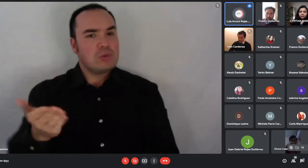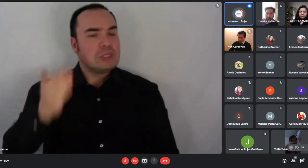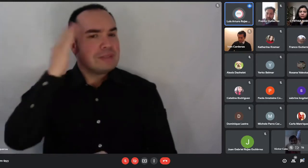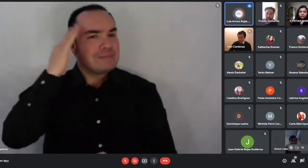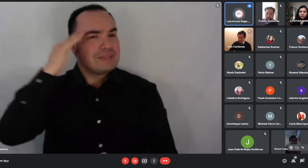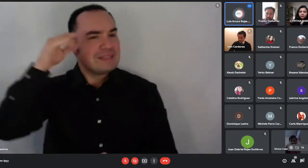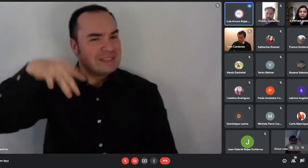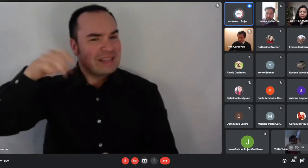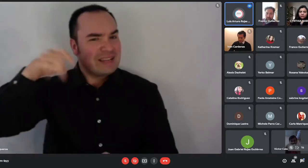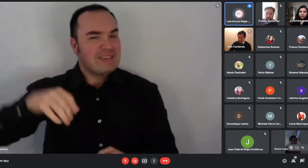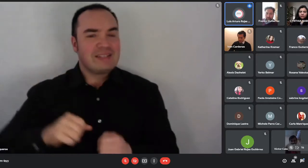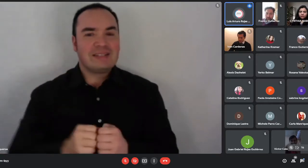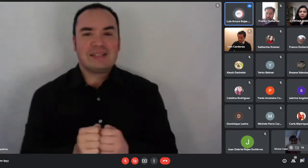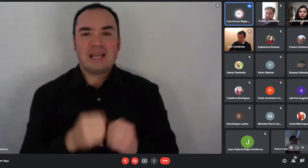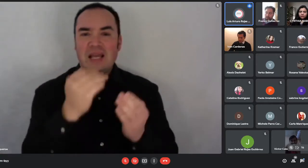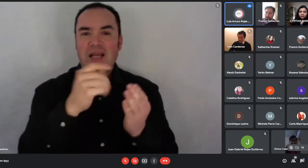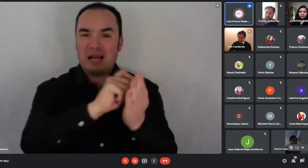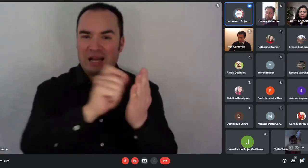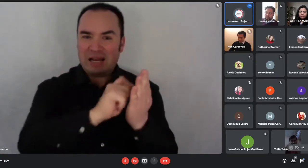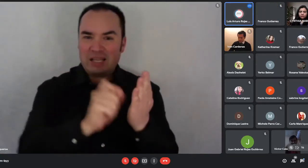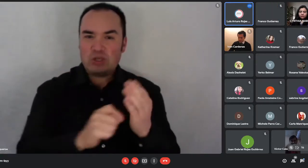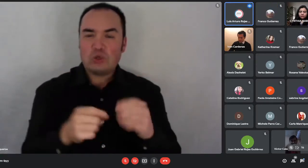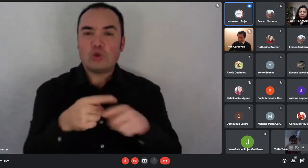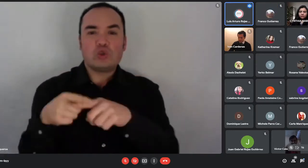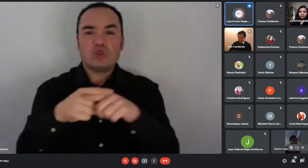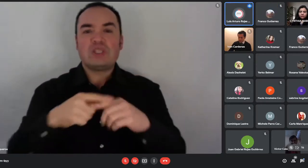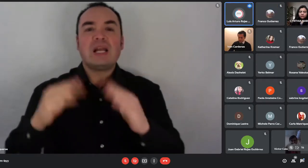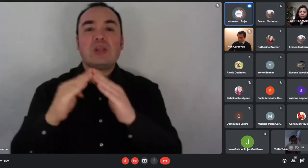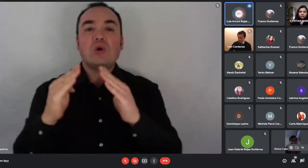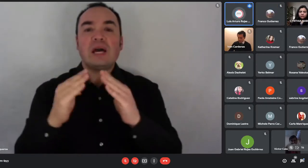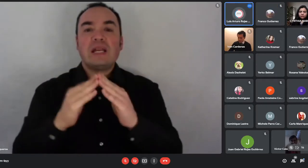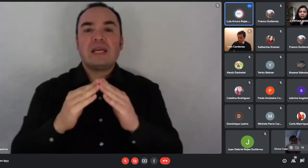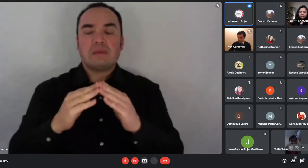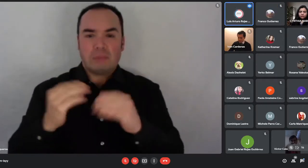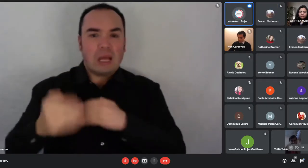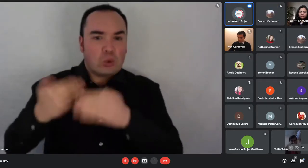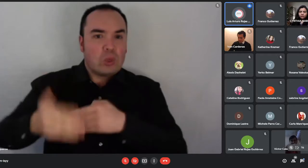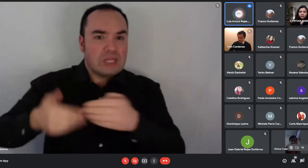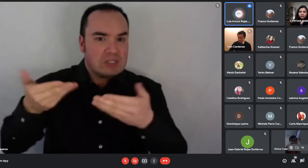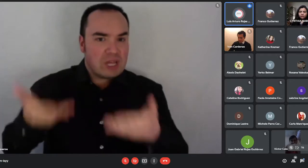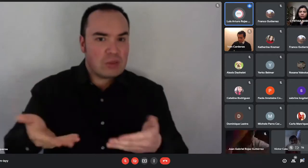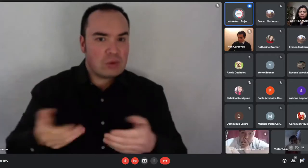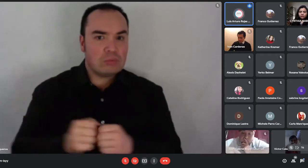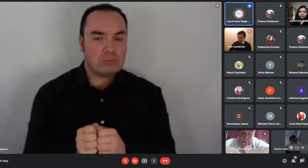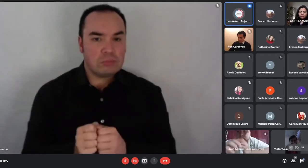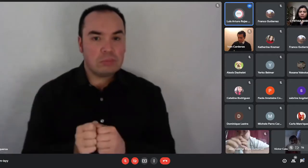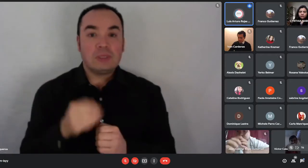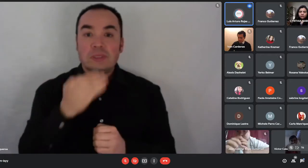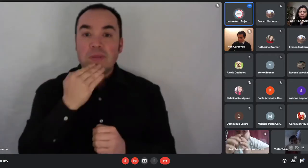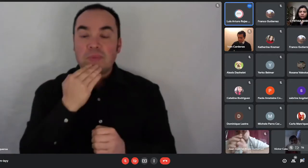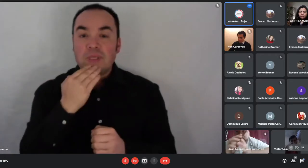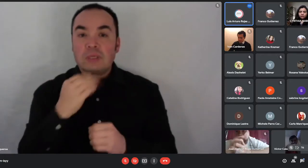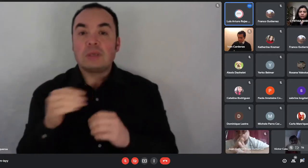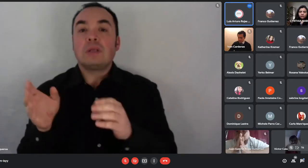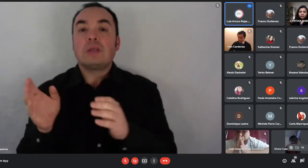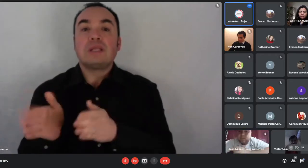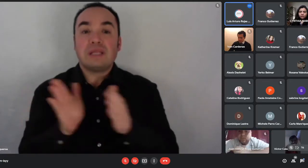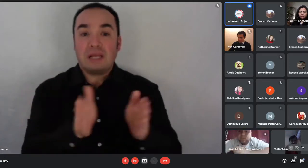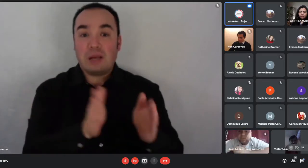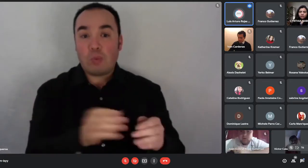y para el tramo I no debe superar el 60%. El ahorro mínimo para postular al tramo I,